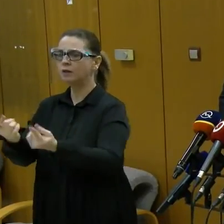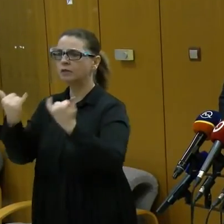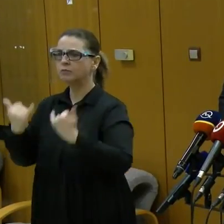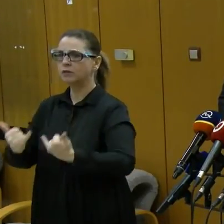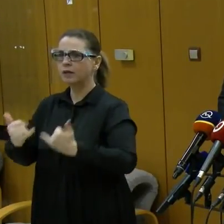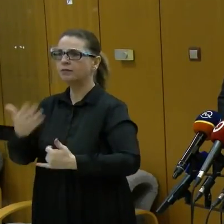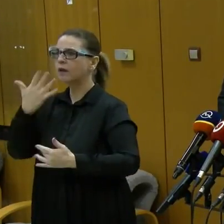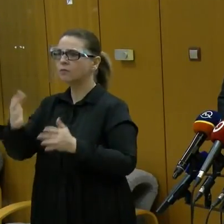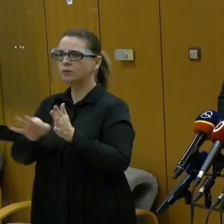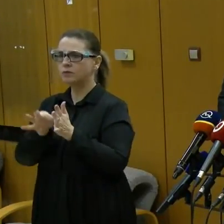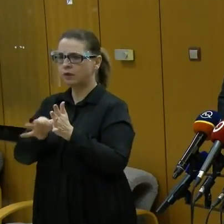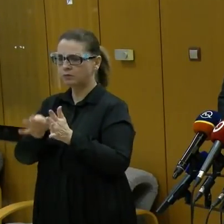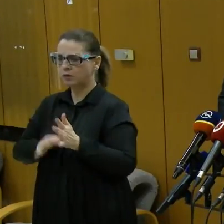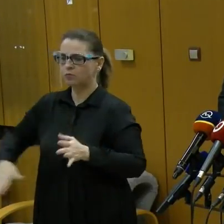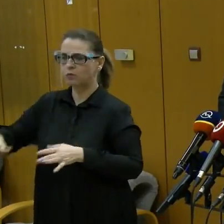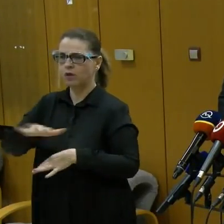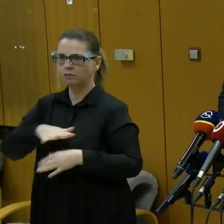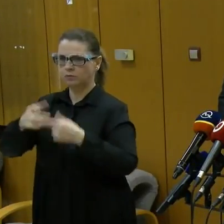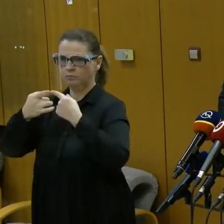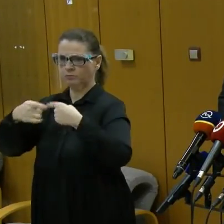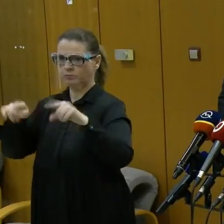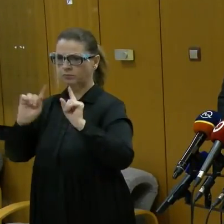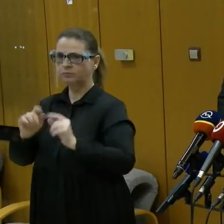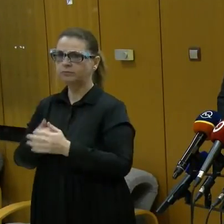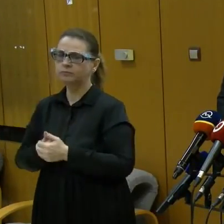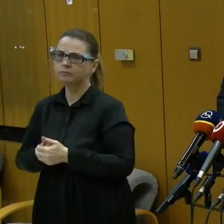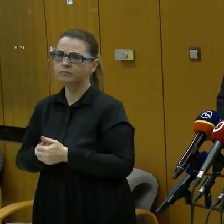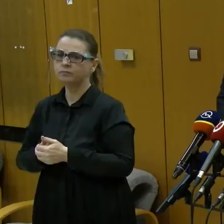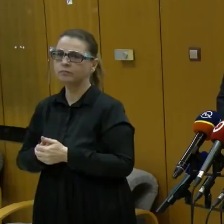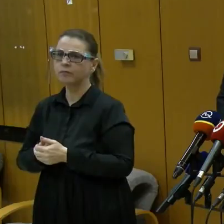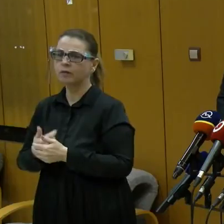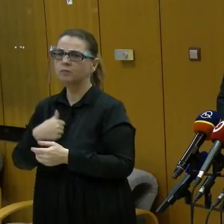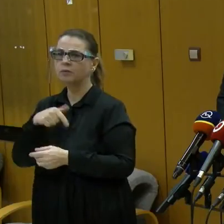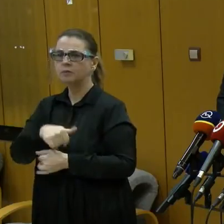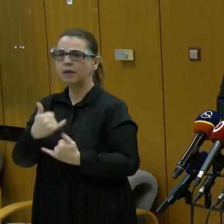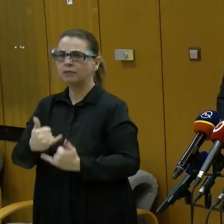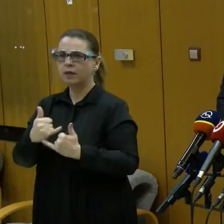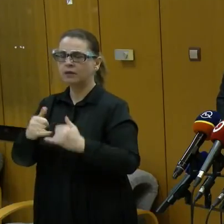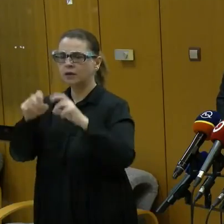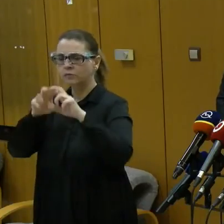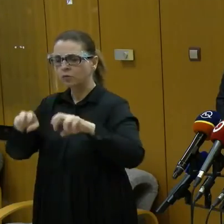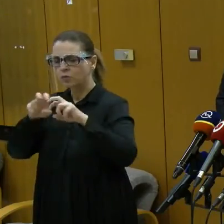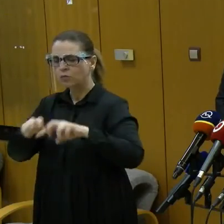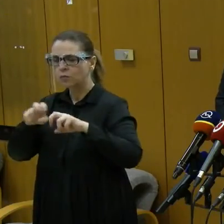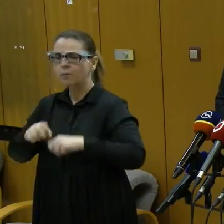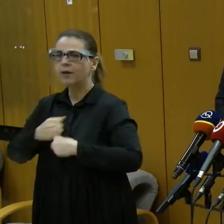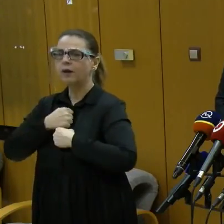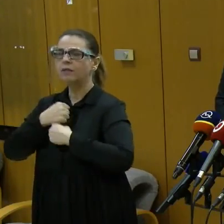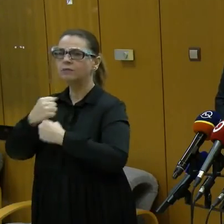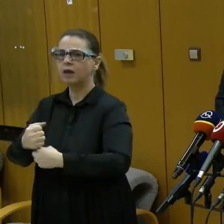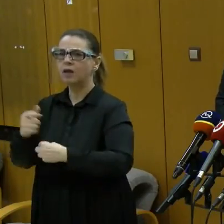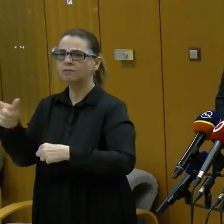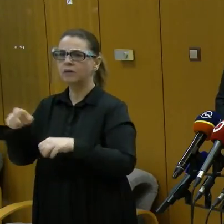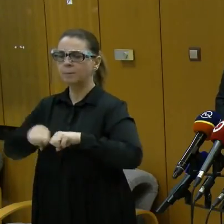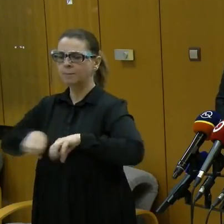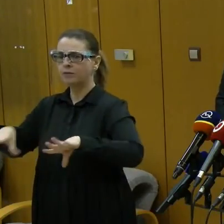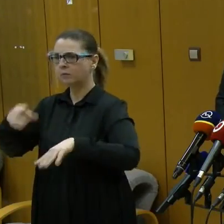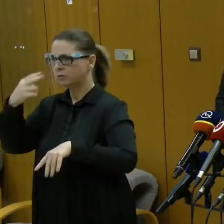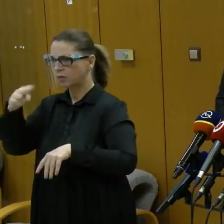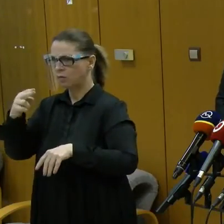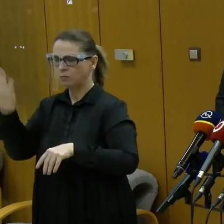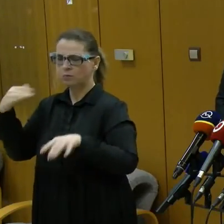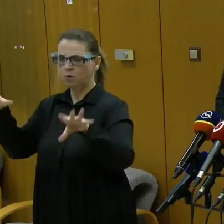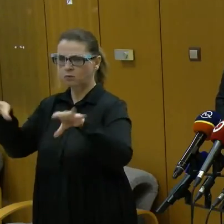epidemiologickú situáciu, po ktorej sme preberali návrh pandemickej komisie, ktorý bol schválený v piatok a